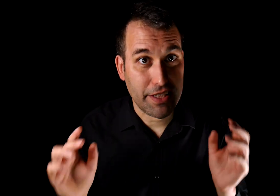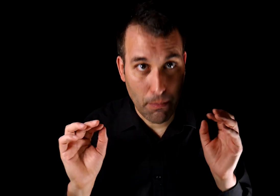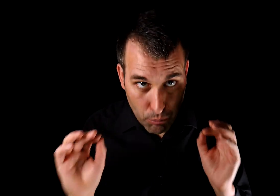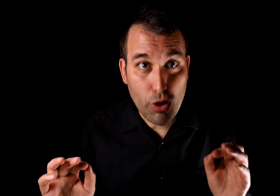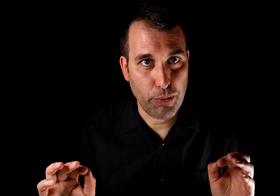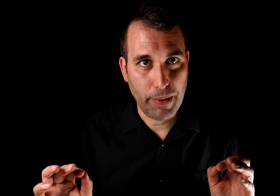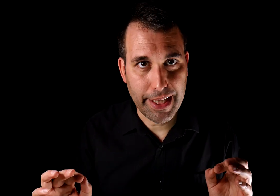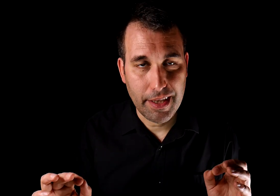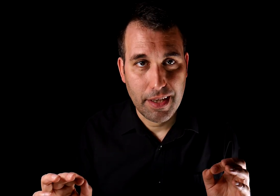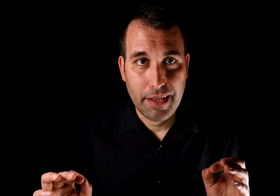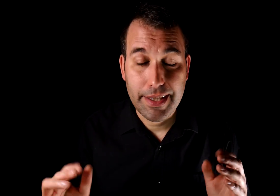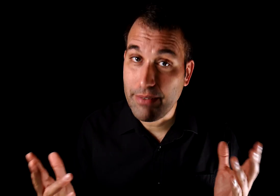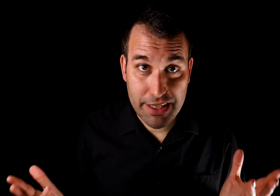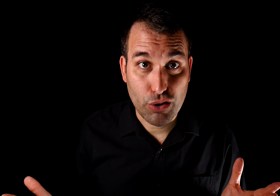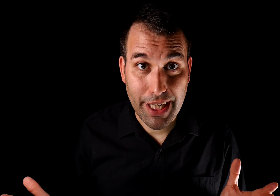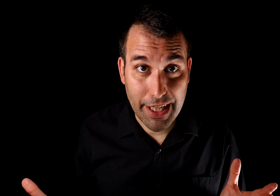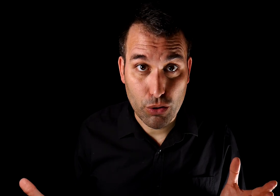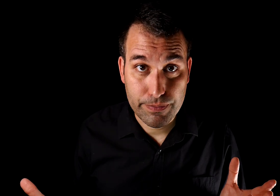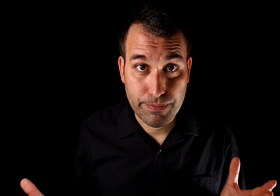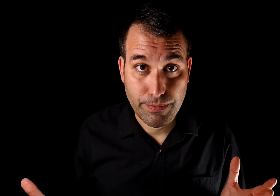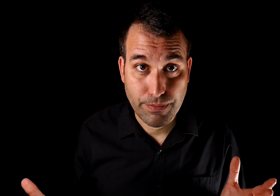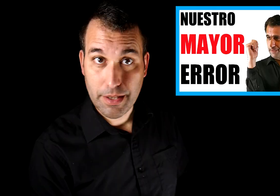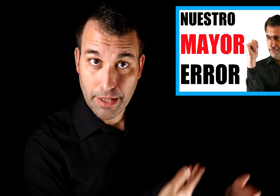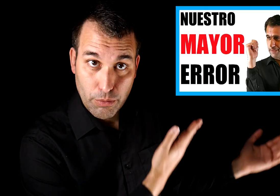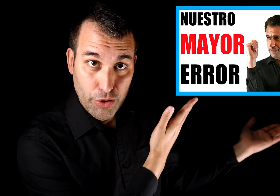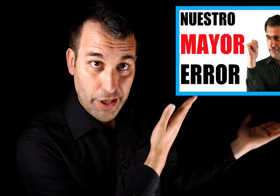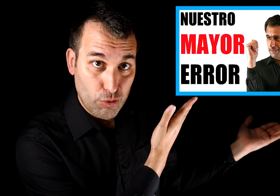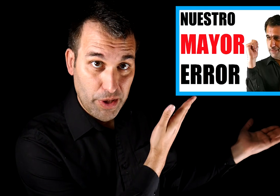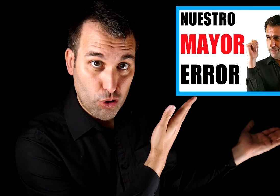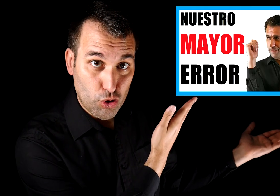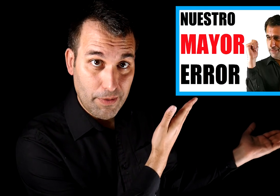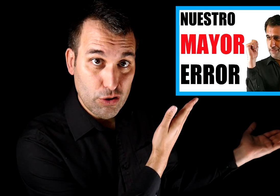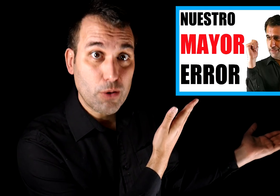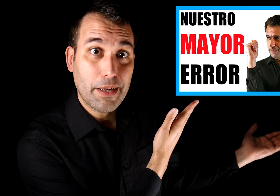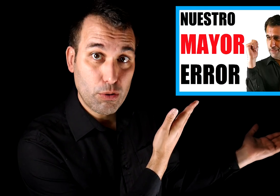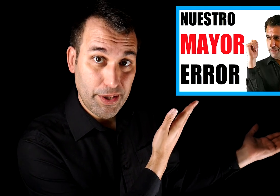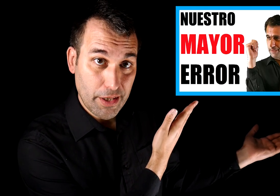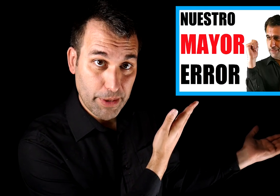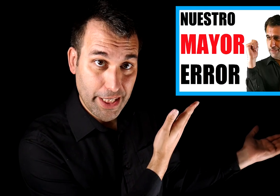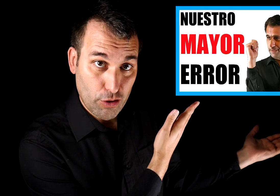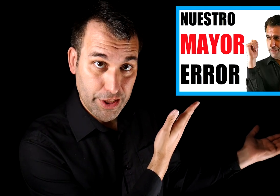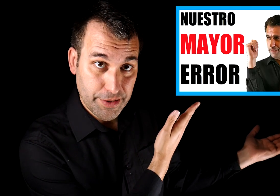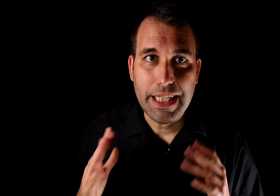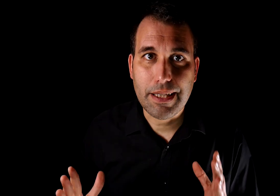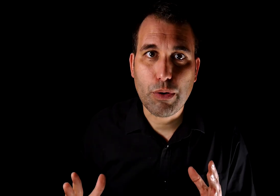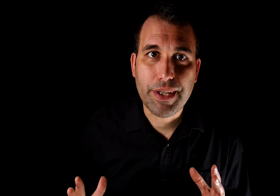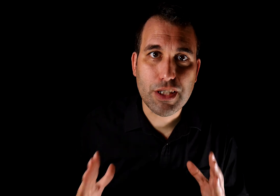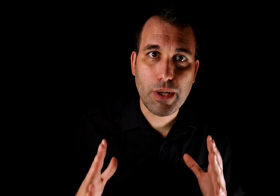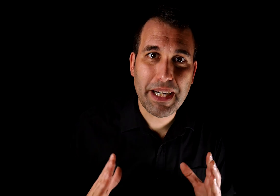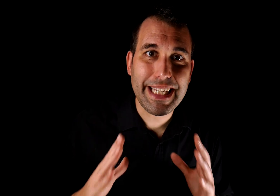muy pública, de haber sido engañado. Te recuerdo que ya hice un vídeo corto hablando sobre la vergüenza de cometer errores. Esta vergüenza es una parte